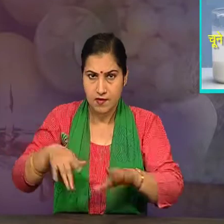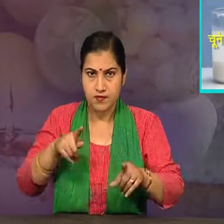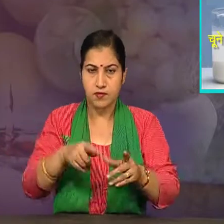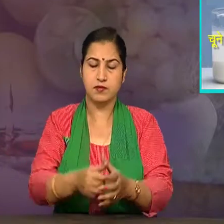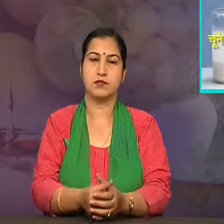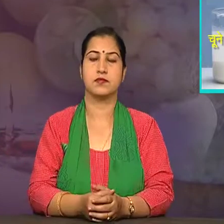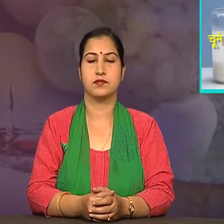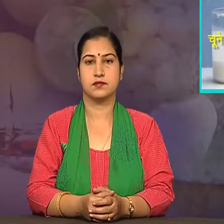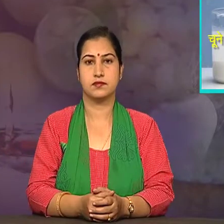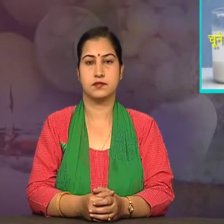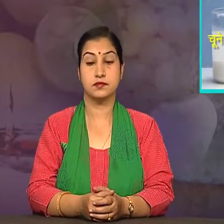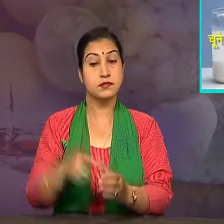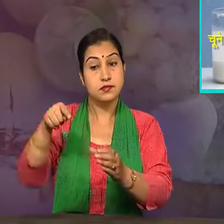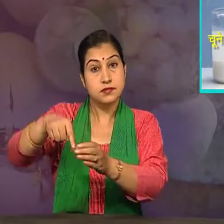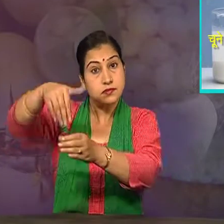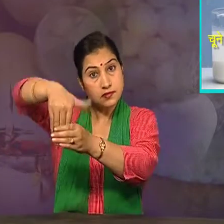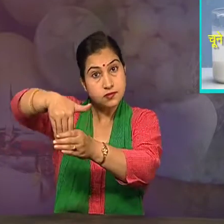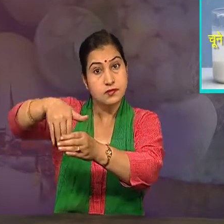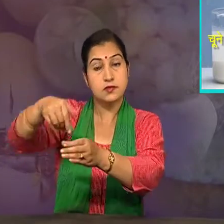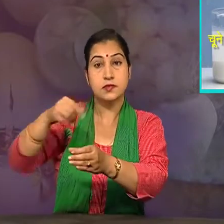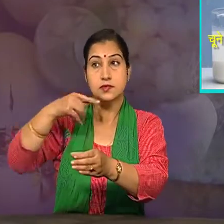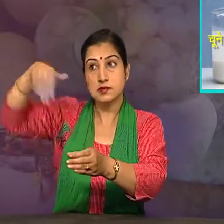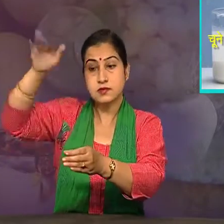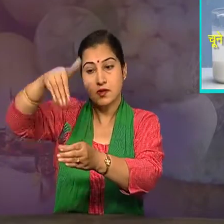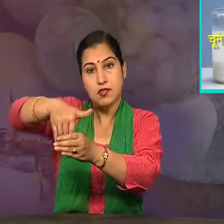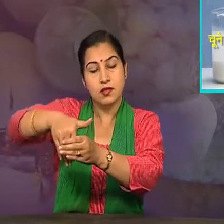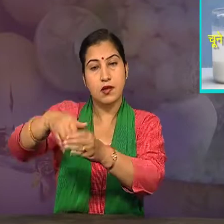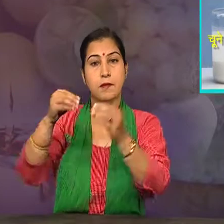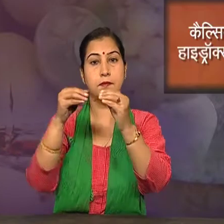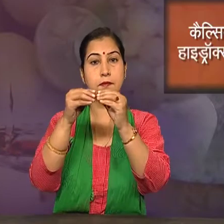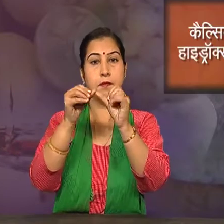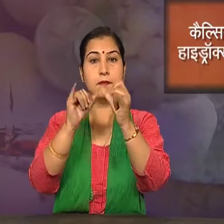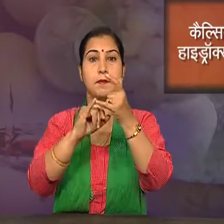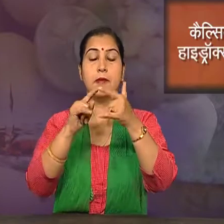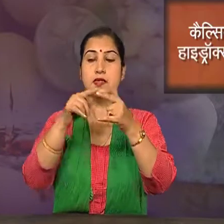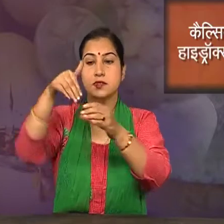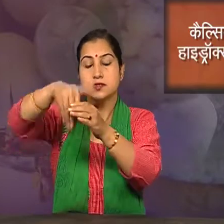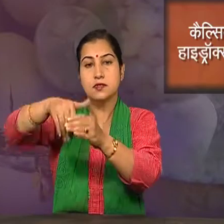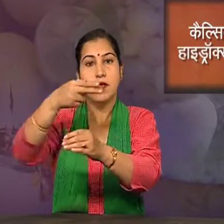इसमें उपस्थित शारक का नाम है कैल्शियम हाइड्रोक्साइड